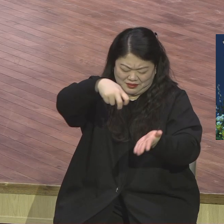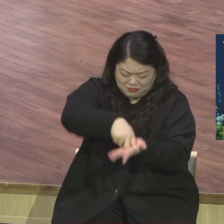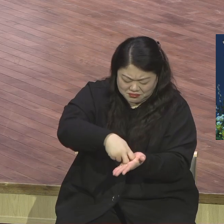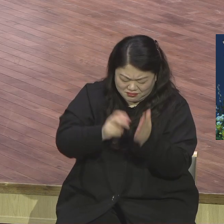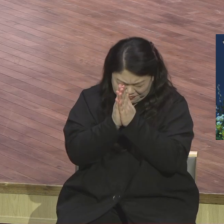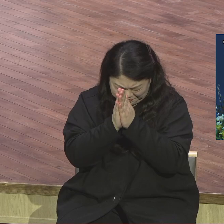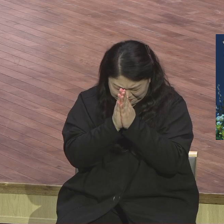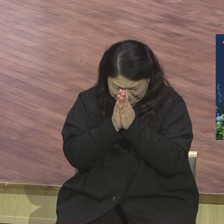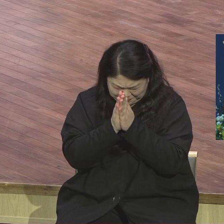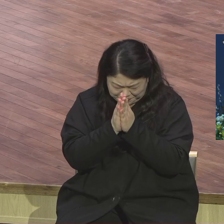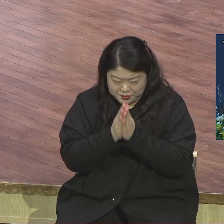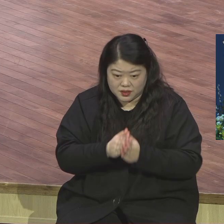하나님 앞에